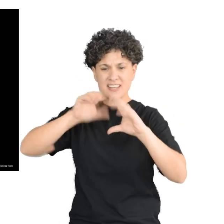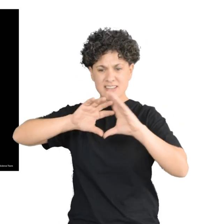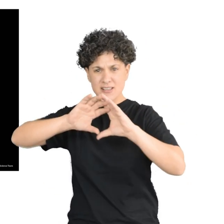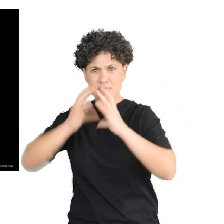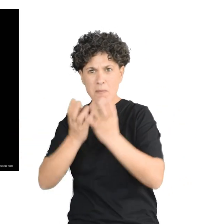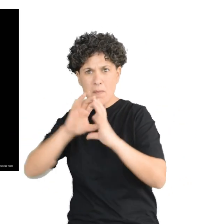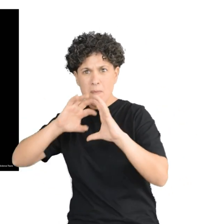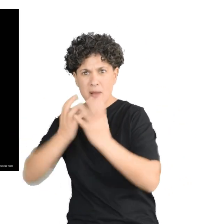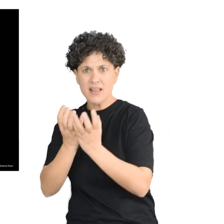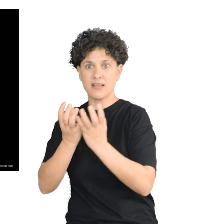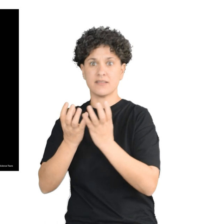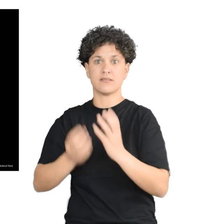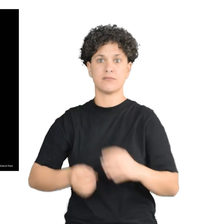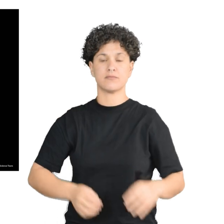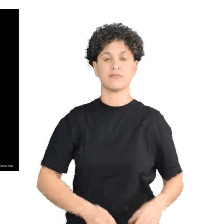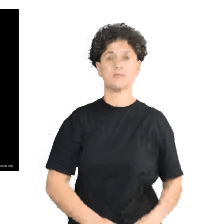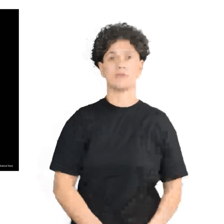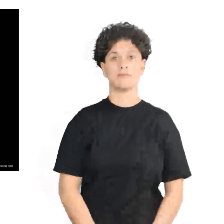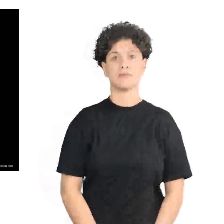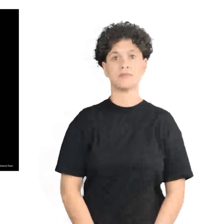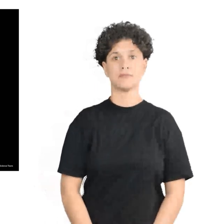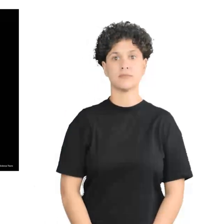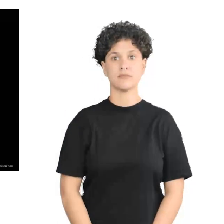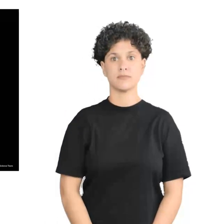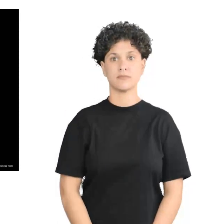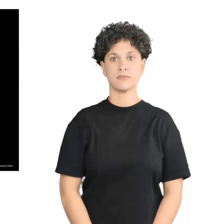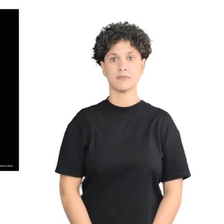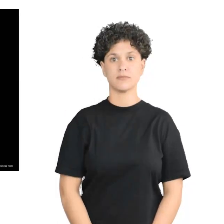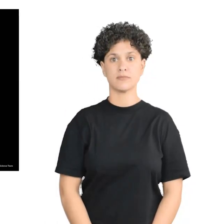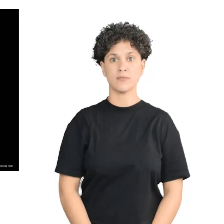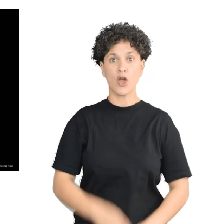estructuras físicas que lo componen, es decir estrellas y galaxias.